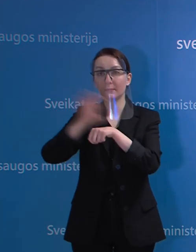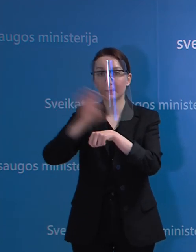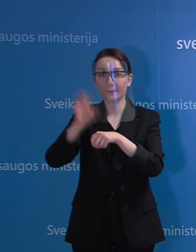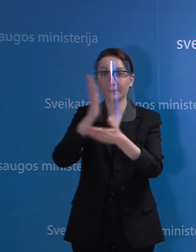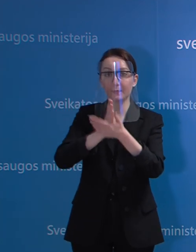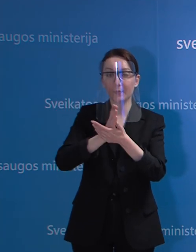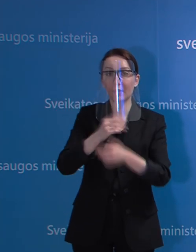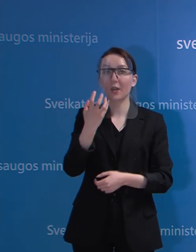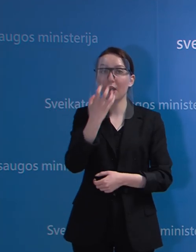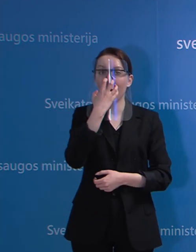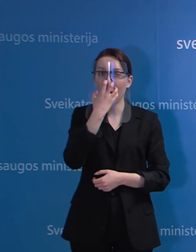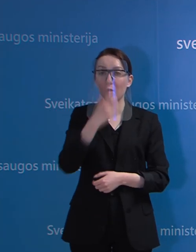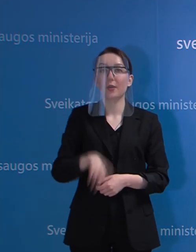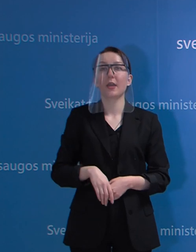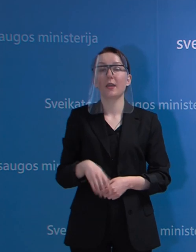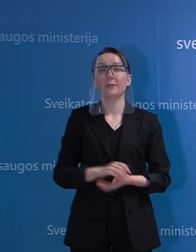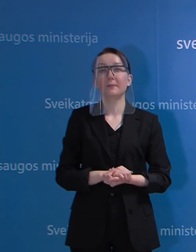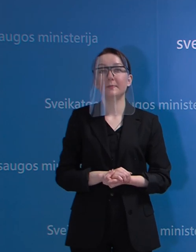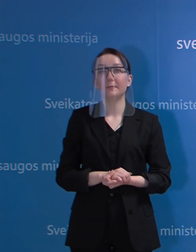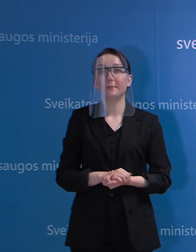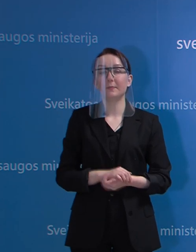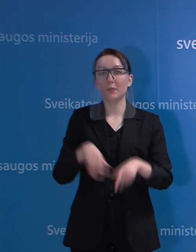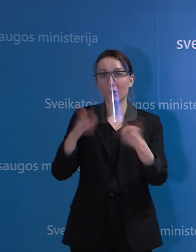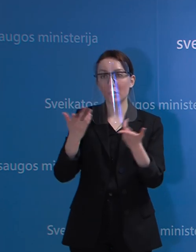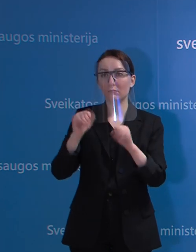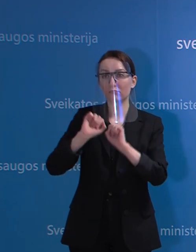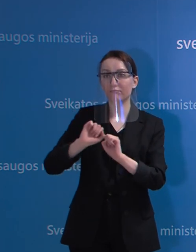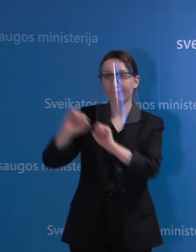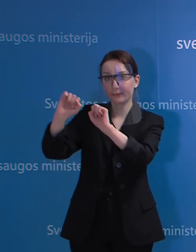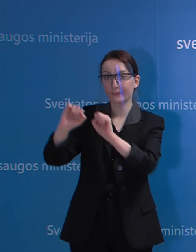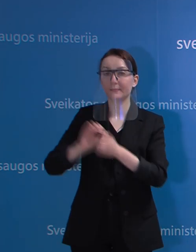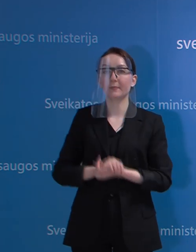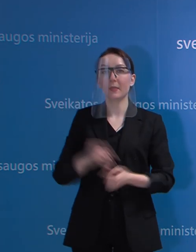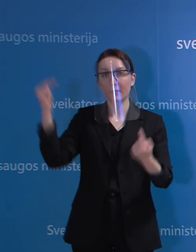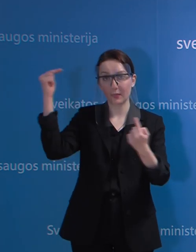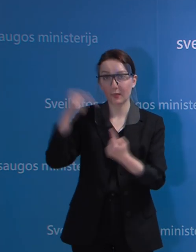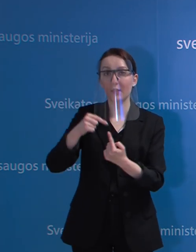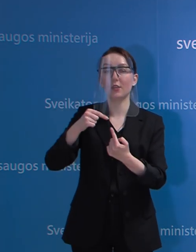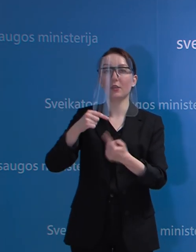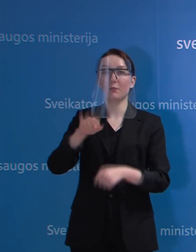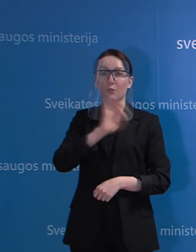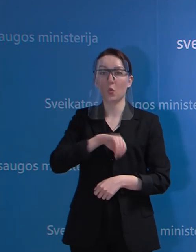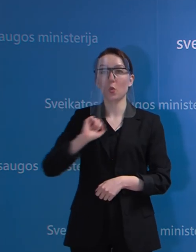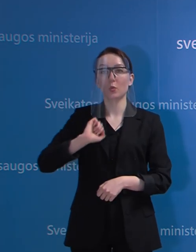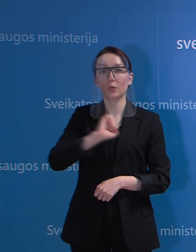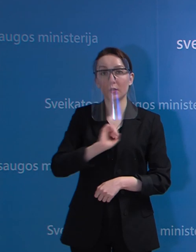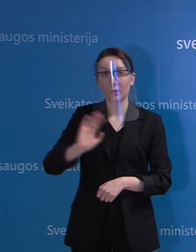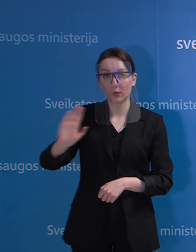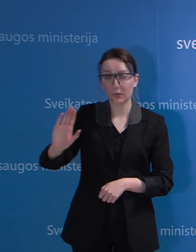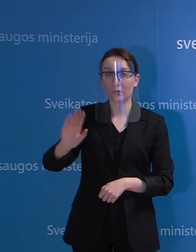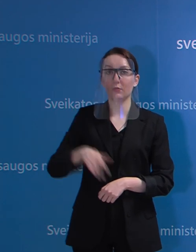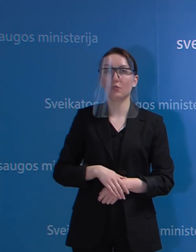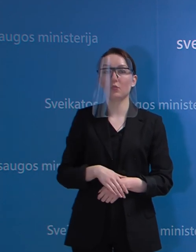yra kaukė respiratorius, tai yra priemonė, kuri yra tinkama naudoti medikams su